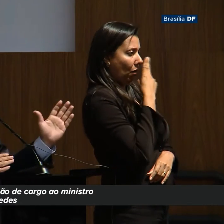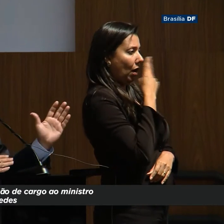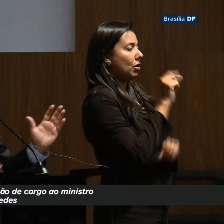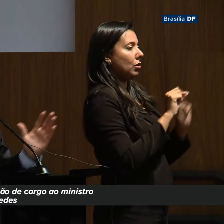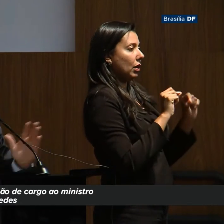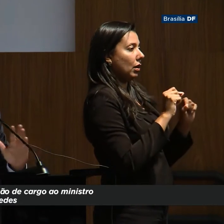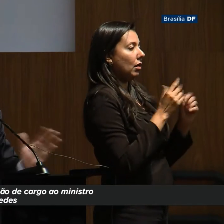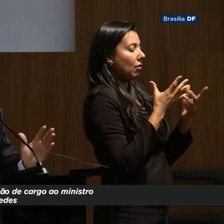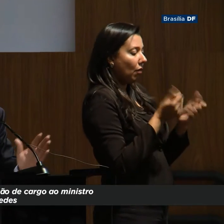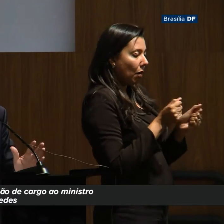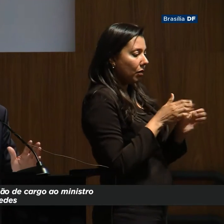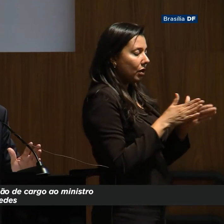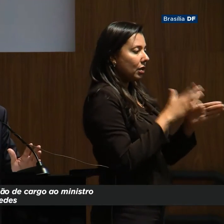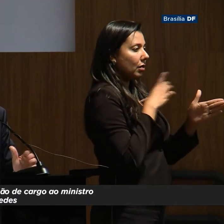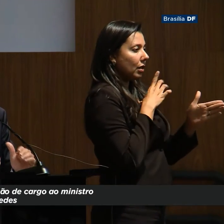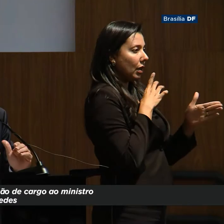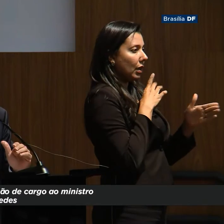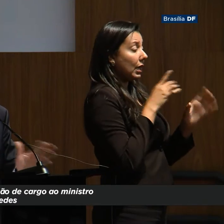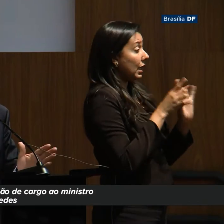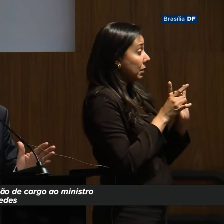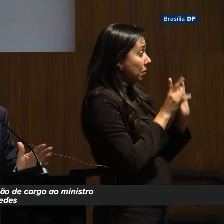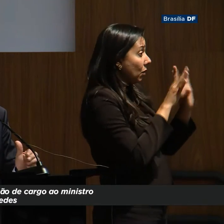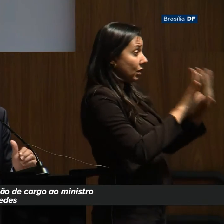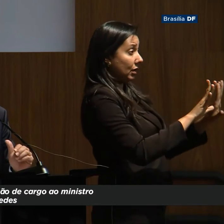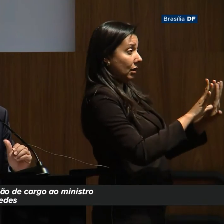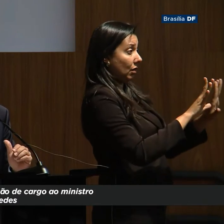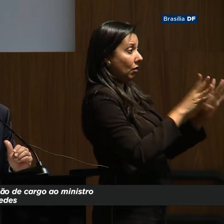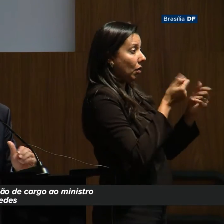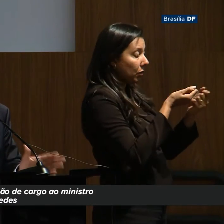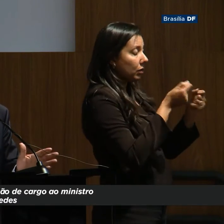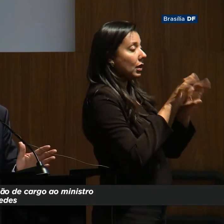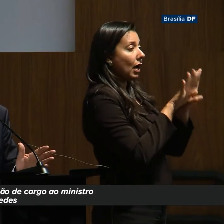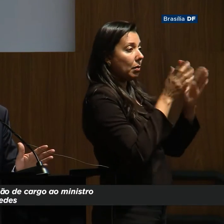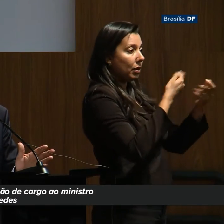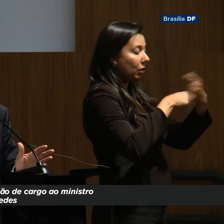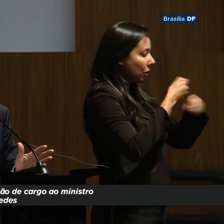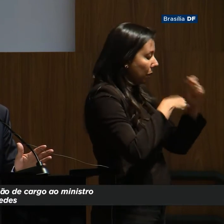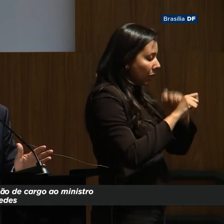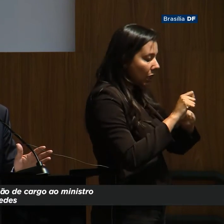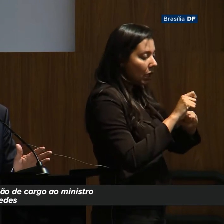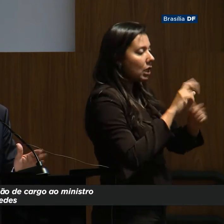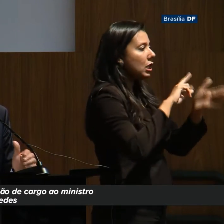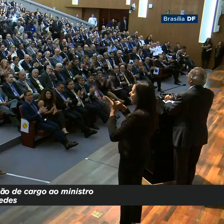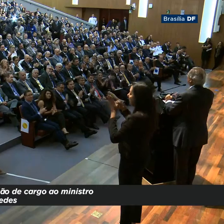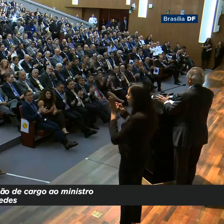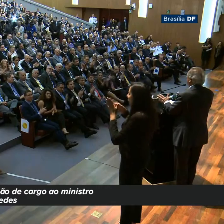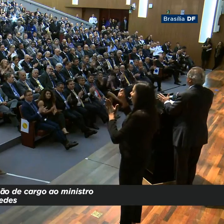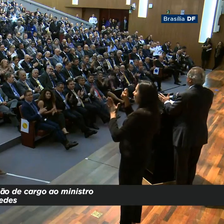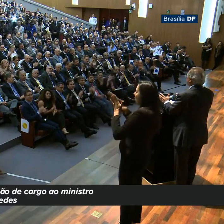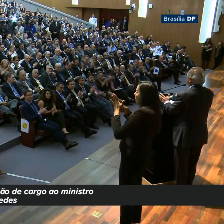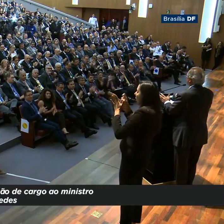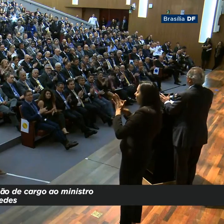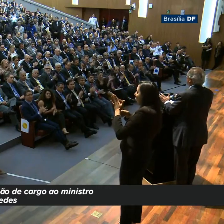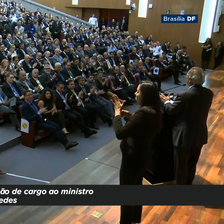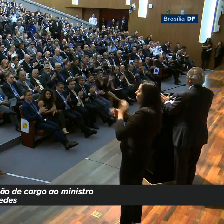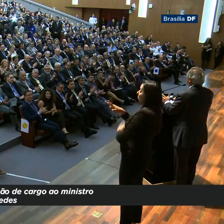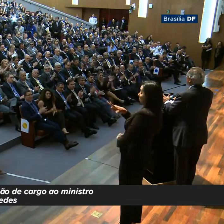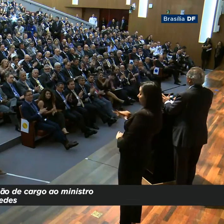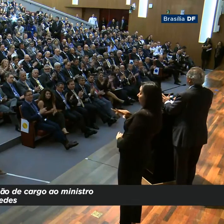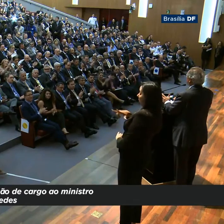vamos na direção da liberal democracia. Nós vamos abrir economia, vamos simplificar impostos, nós vamos privatizar.